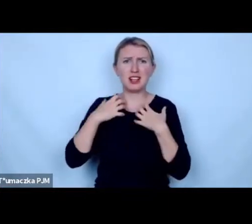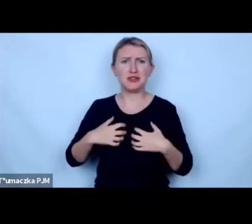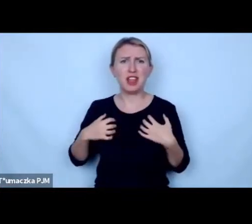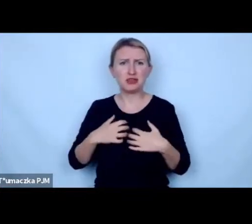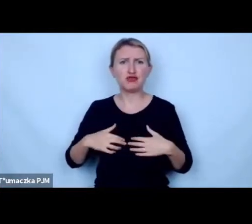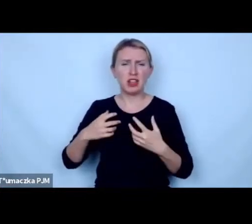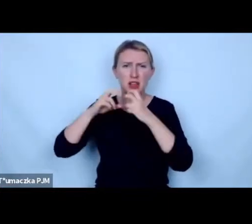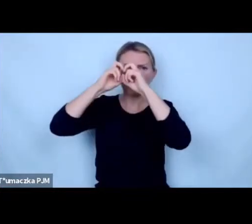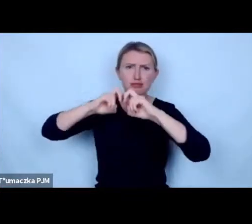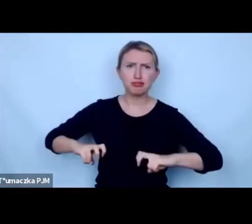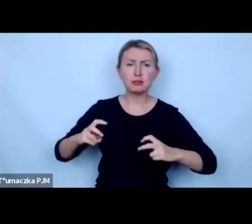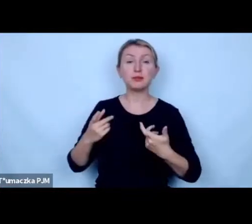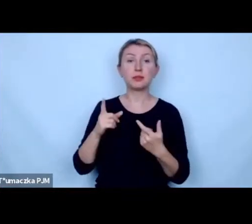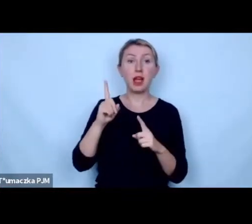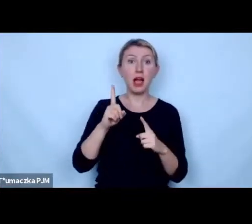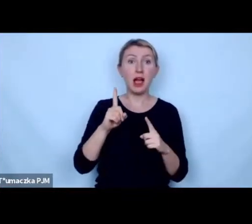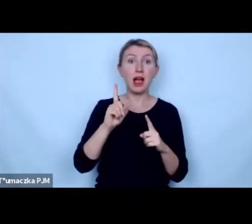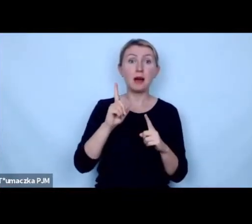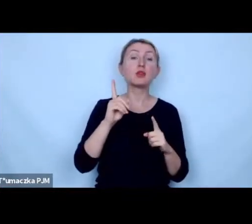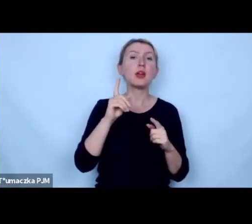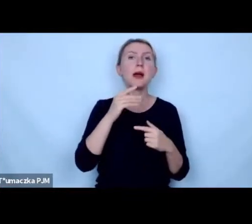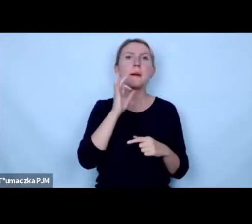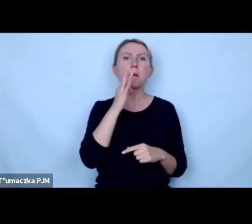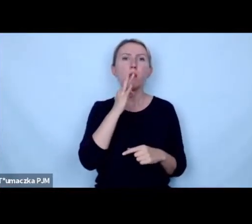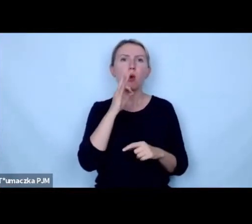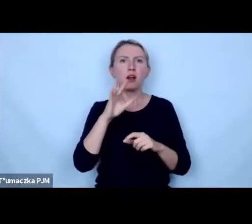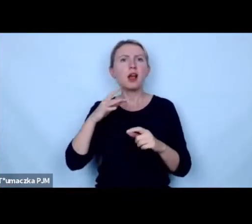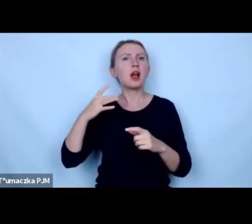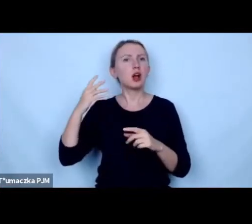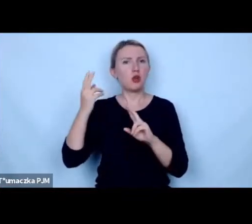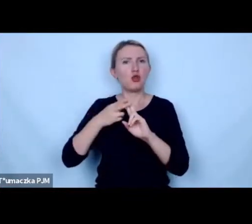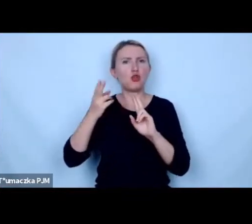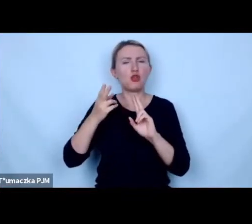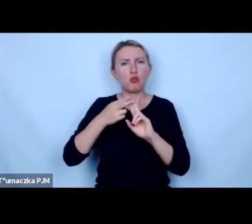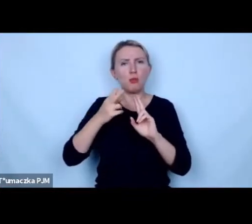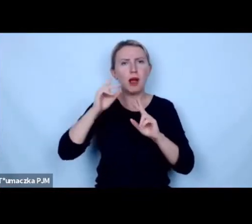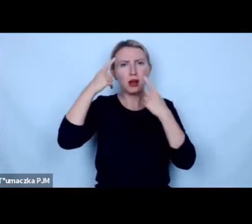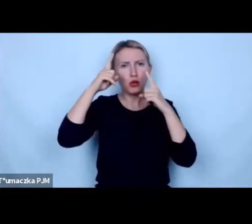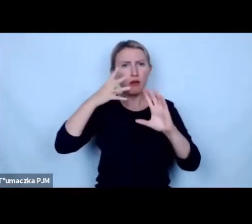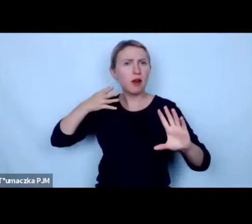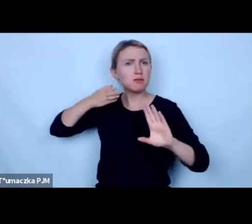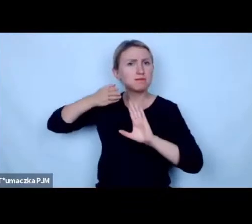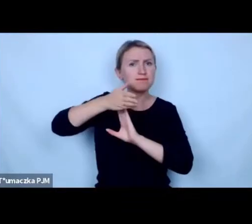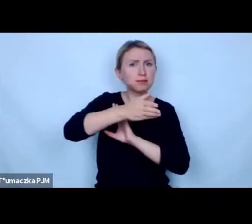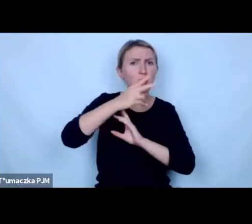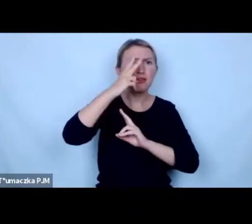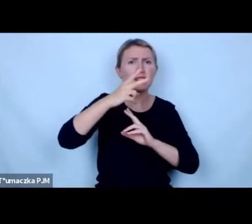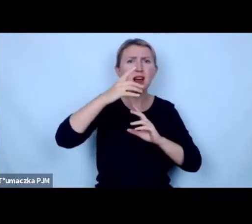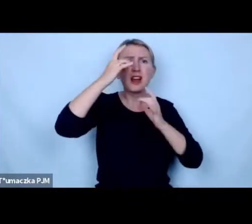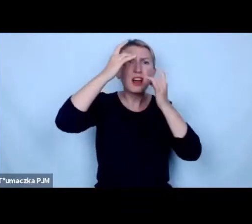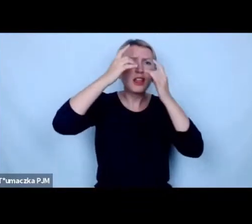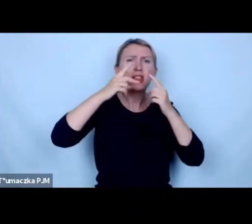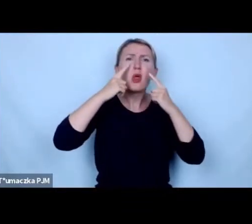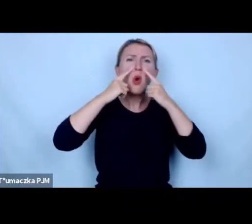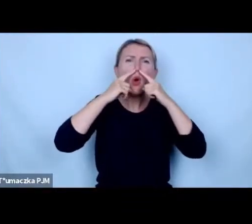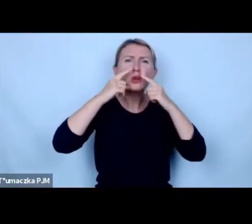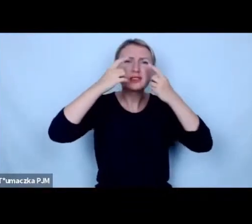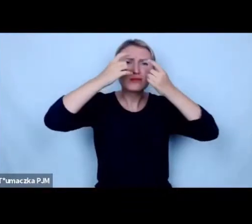fakt że młodzież pozowała do zdjęć z ręką w podbycie krowy nawet wtedy kiedy widoczny był krwotok z nosa